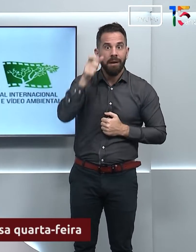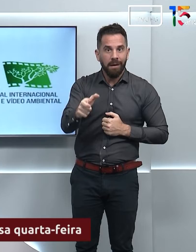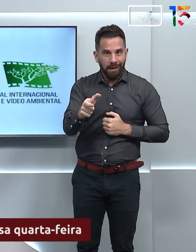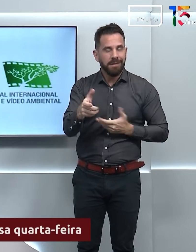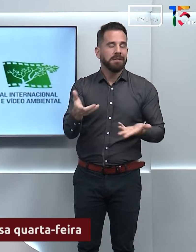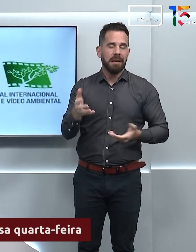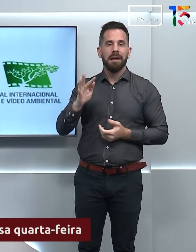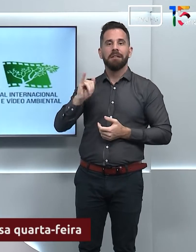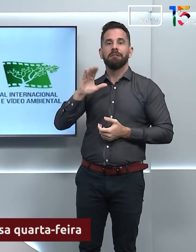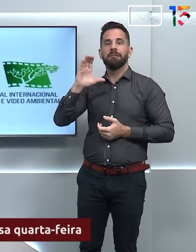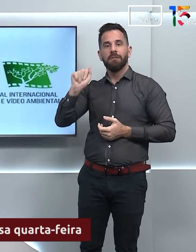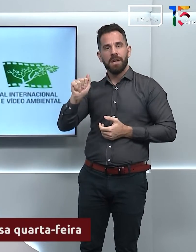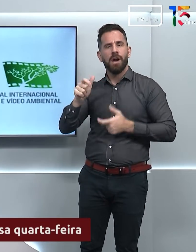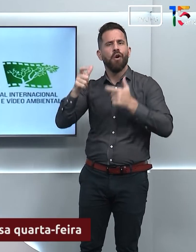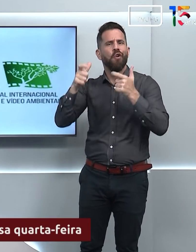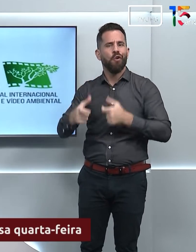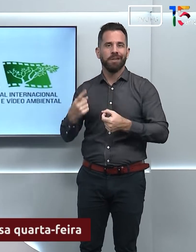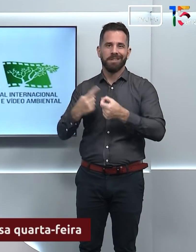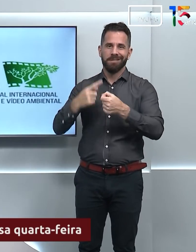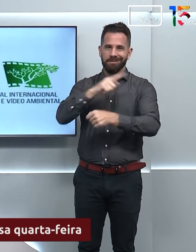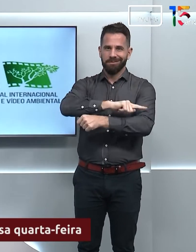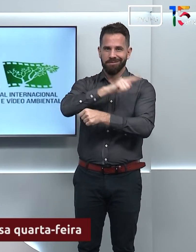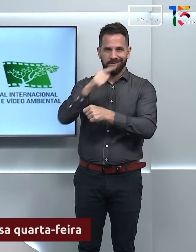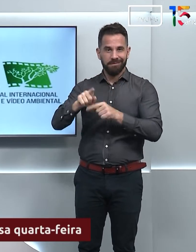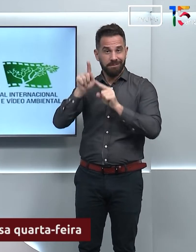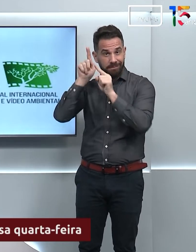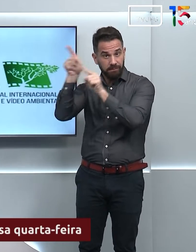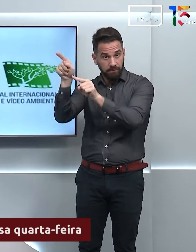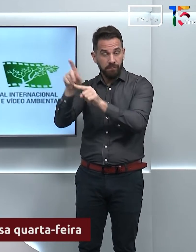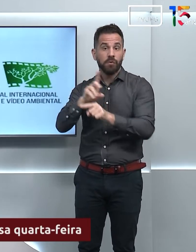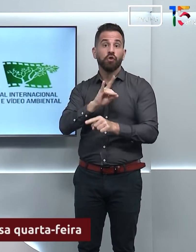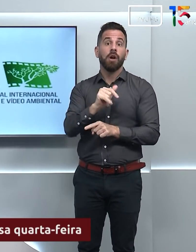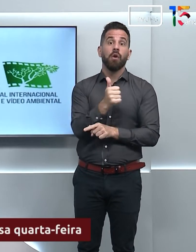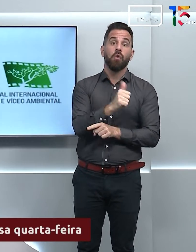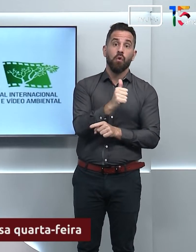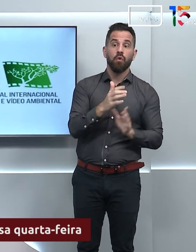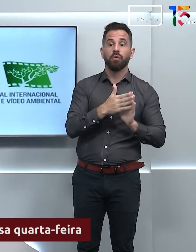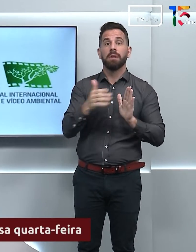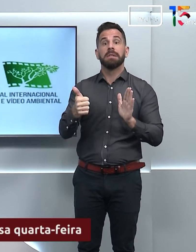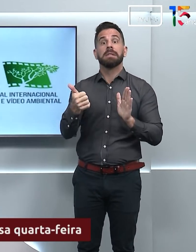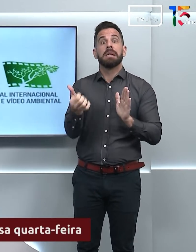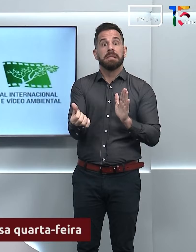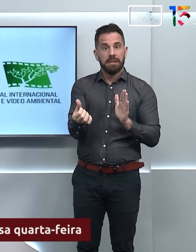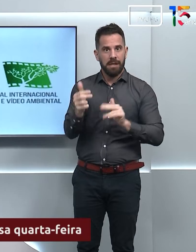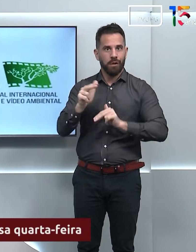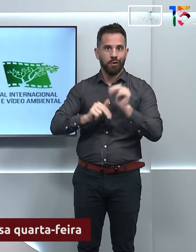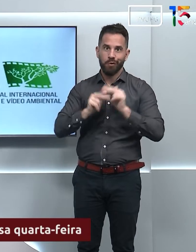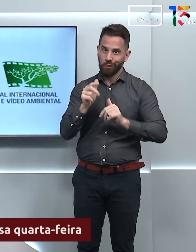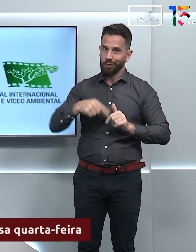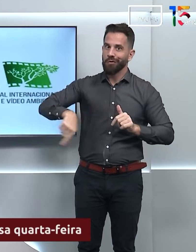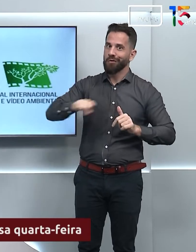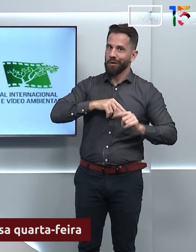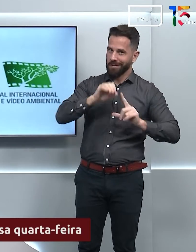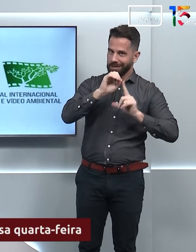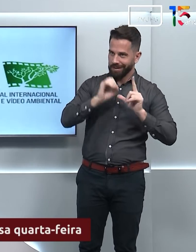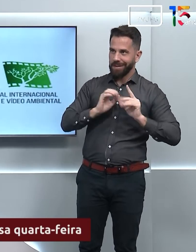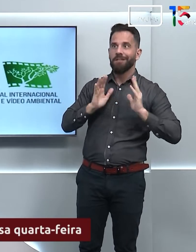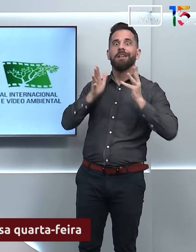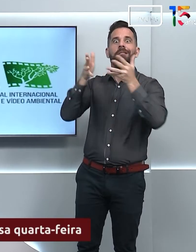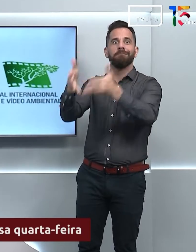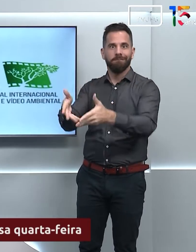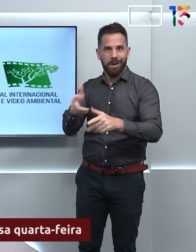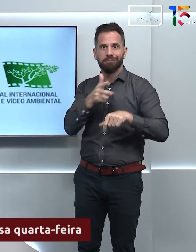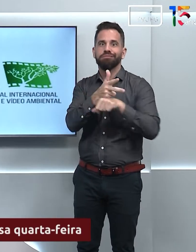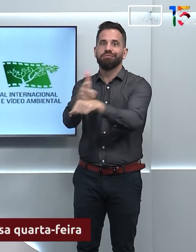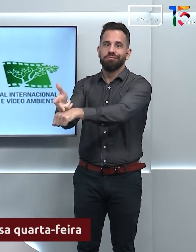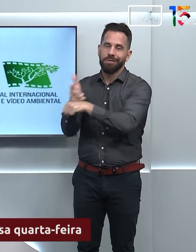será realizado na cidade de Goiás, entre 11 e 16 de junho. E a TV UFG estará lá, Então já fica atento para